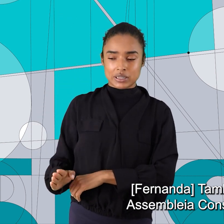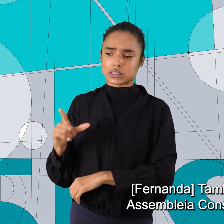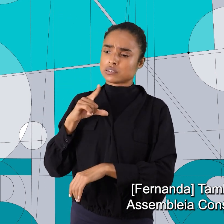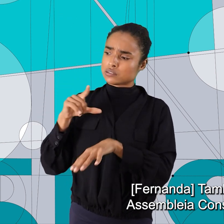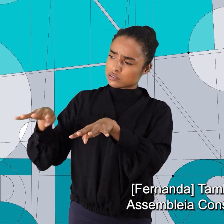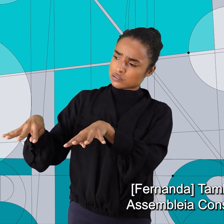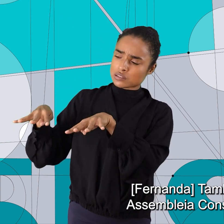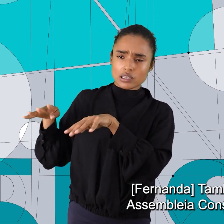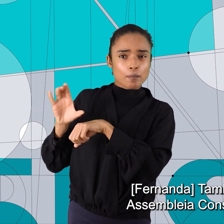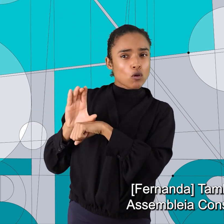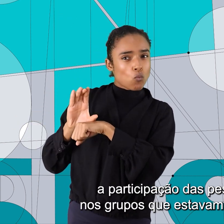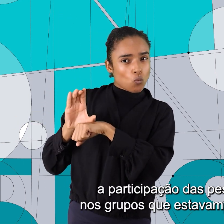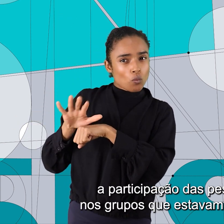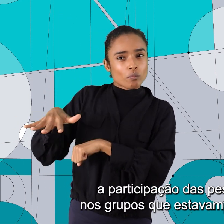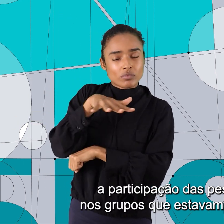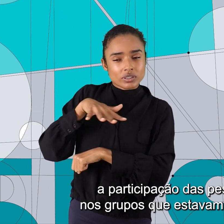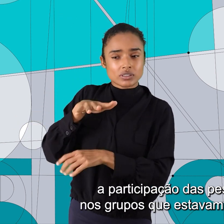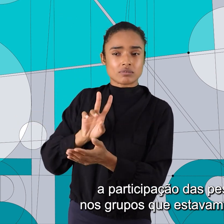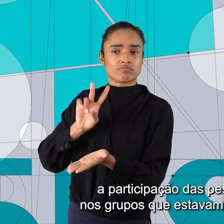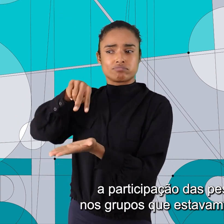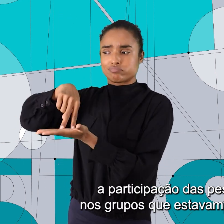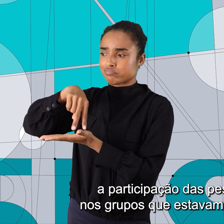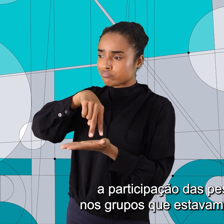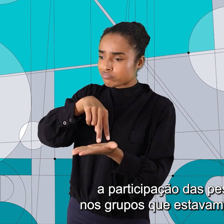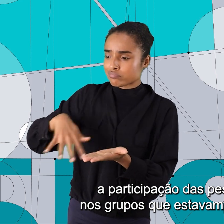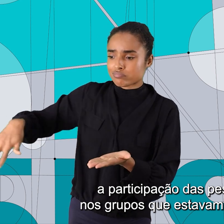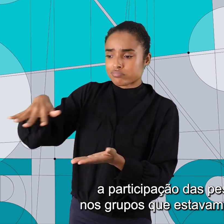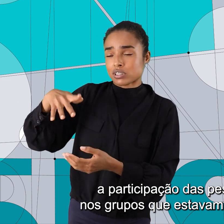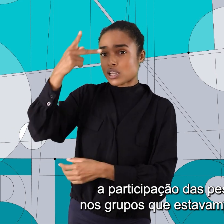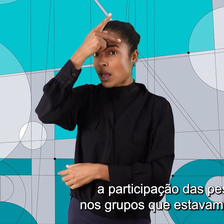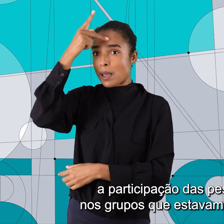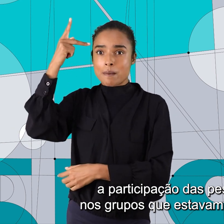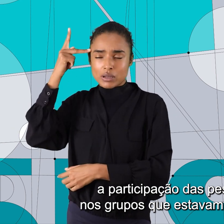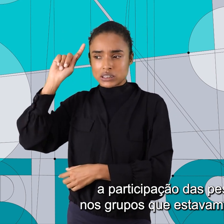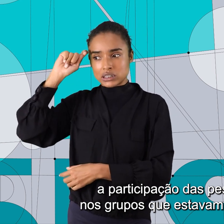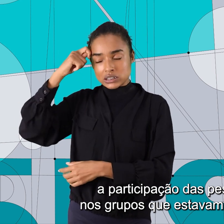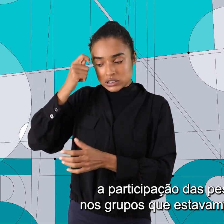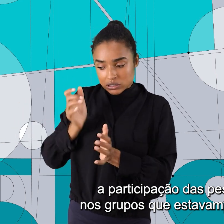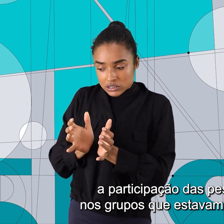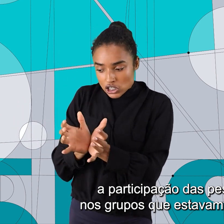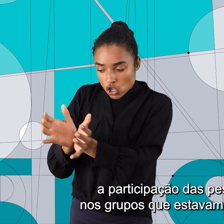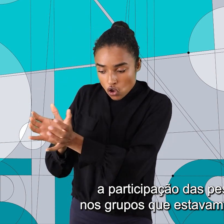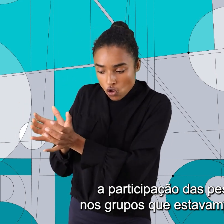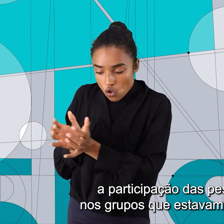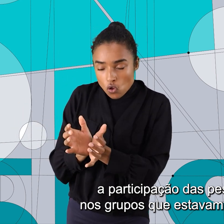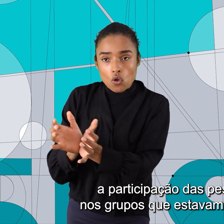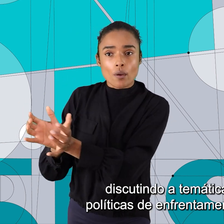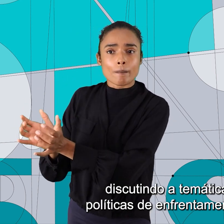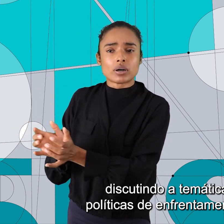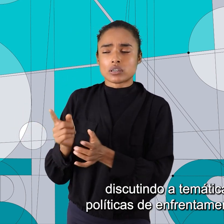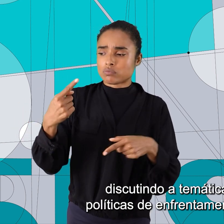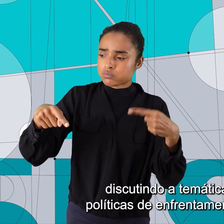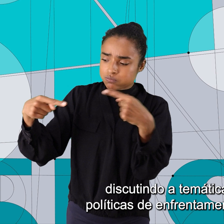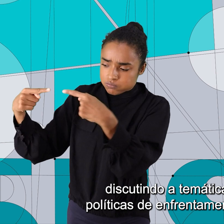Assembleia Constituinte, a participação das pessoas negras nos grupos que estavam exclusivamente